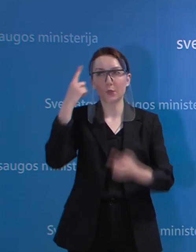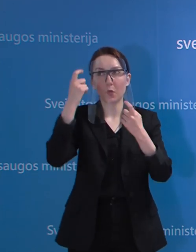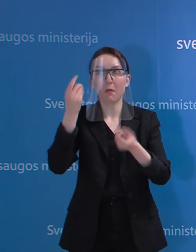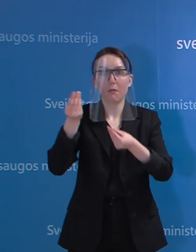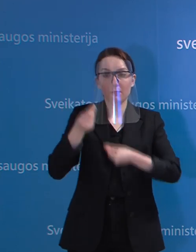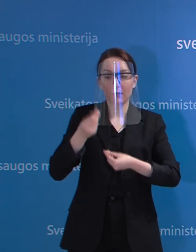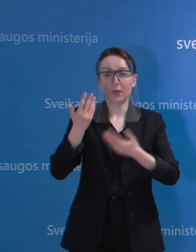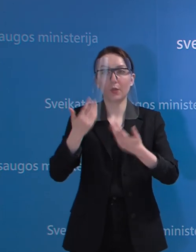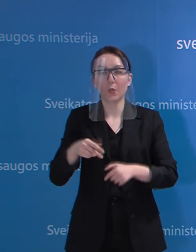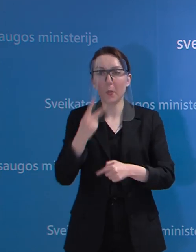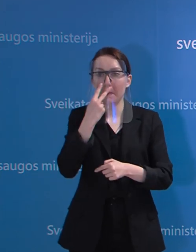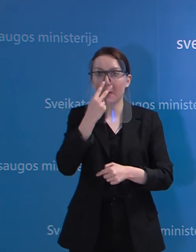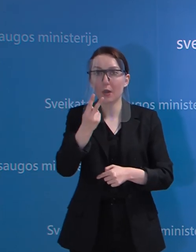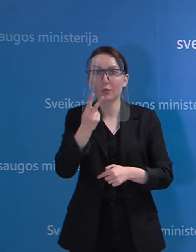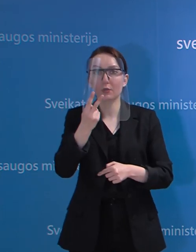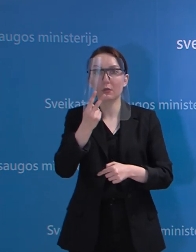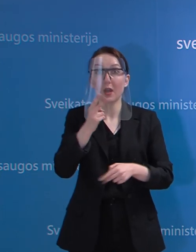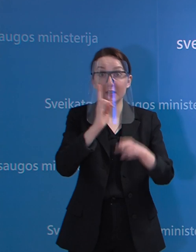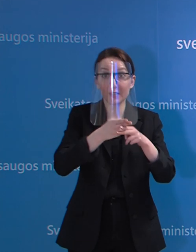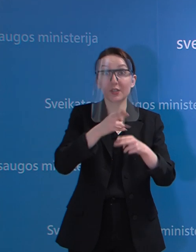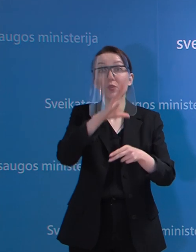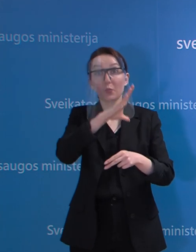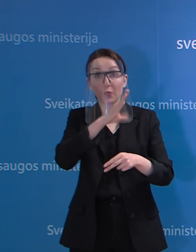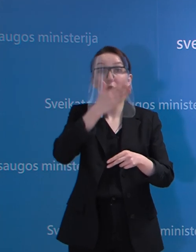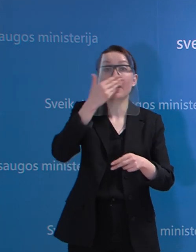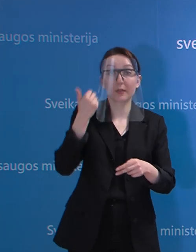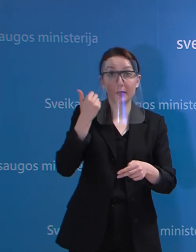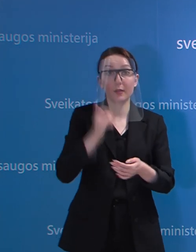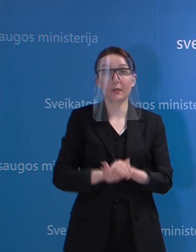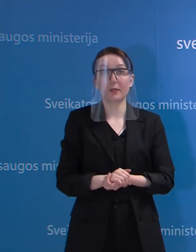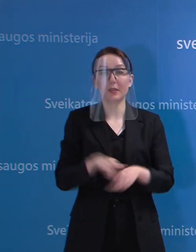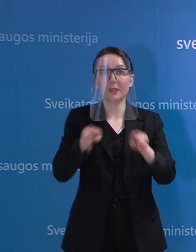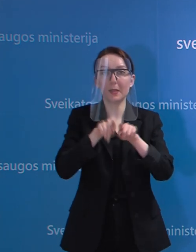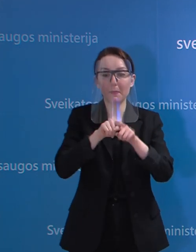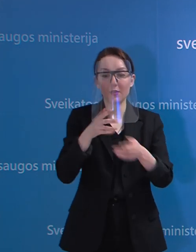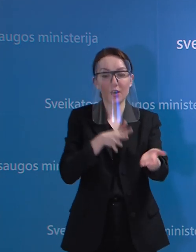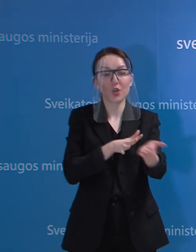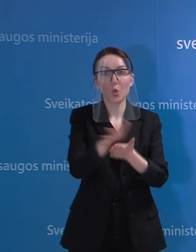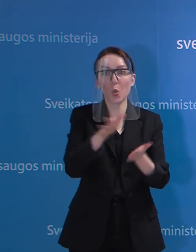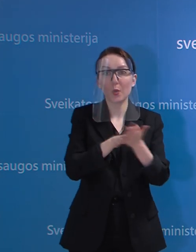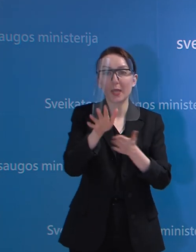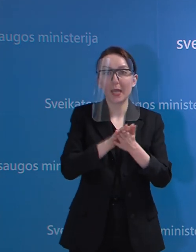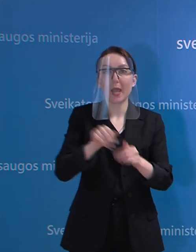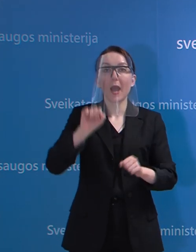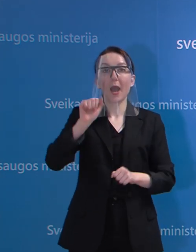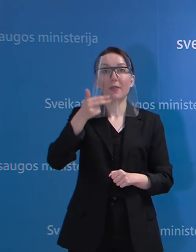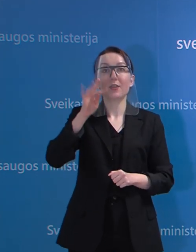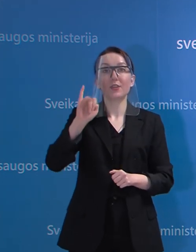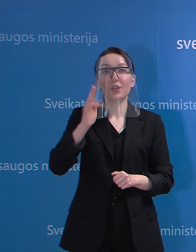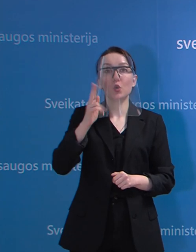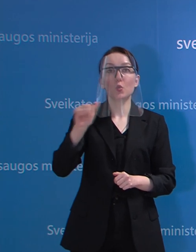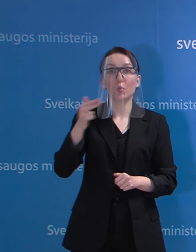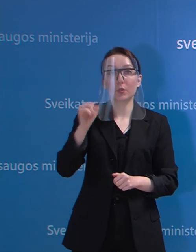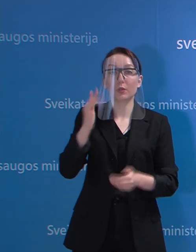informacijos ir parodo galima persirgymą ir susiformavusius antikūnius kraujai. Tai netmestina, kad